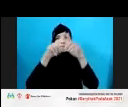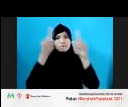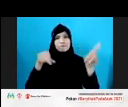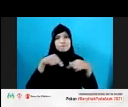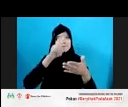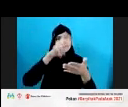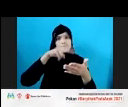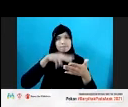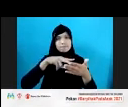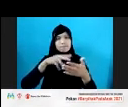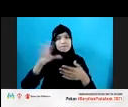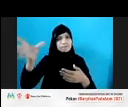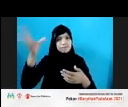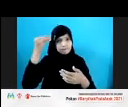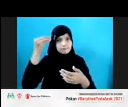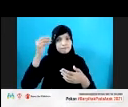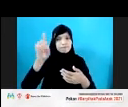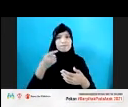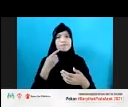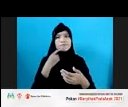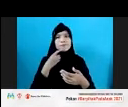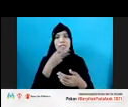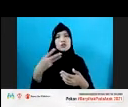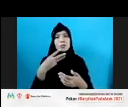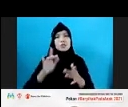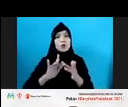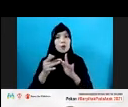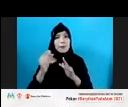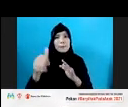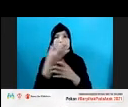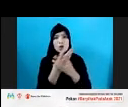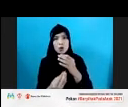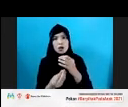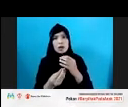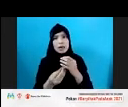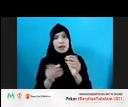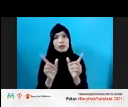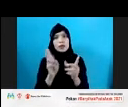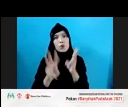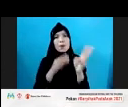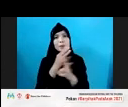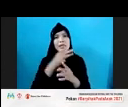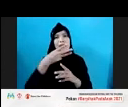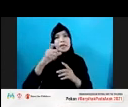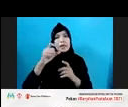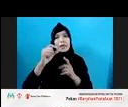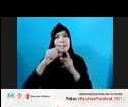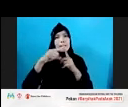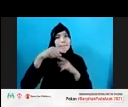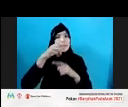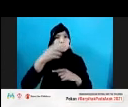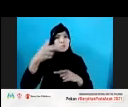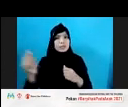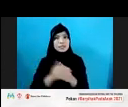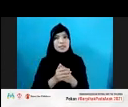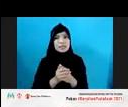eksploitasi seksual anak online, bisa mendownloadnya dari website EGPAT Indonesia. Kalau dalam bahasa Inggris, ada